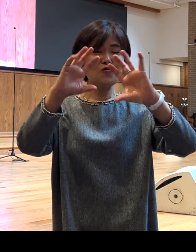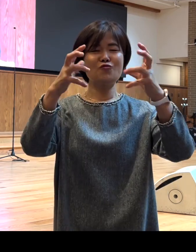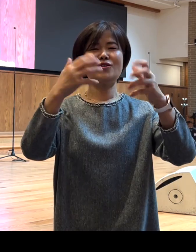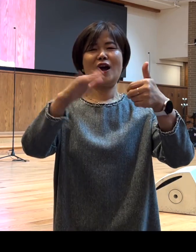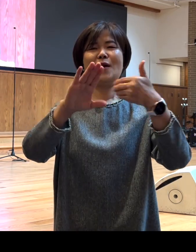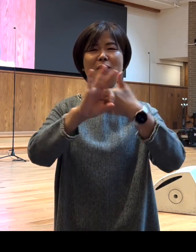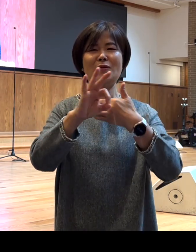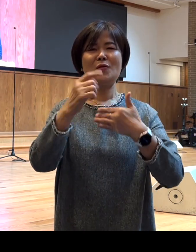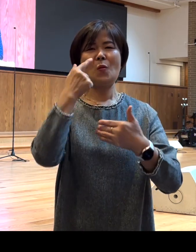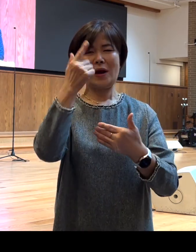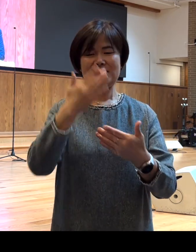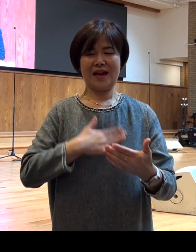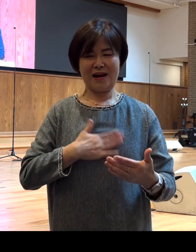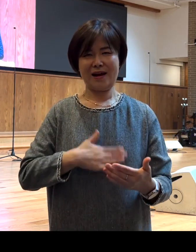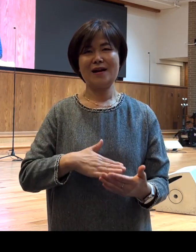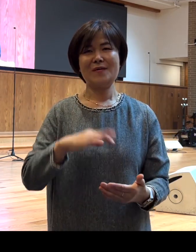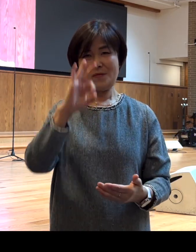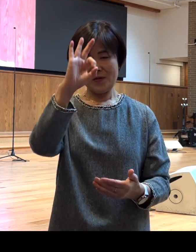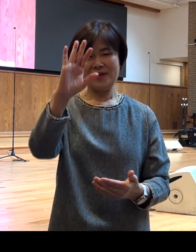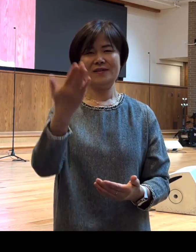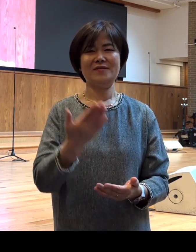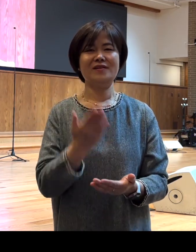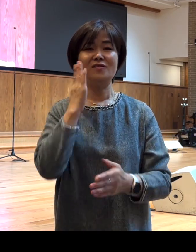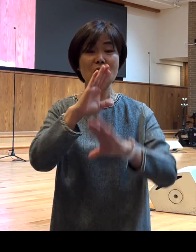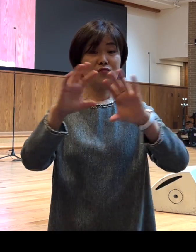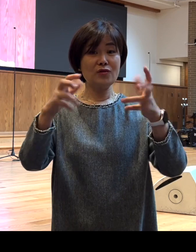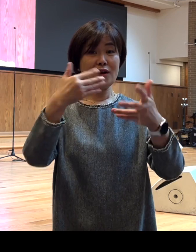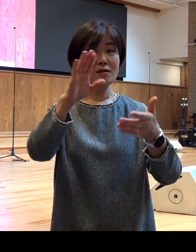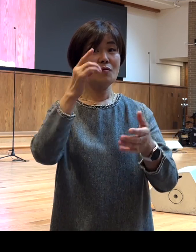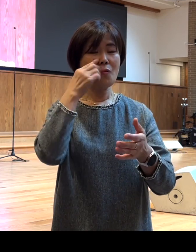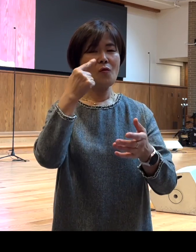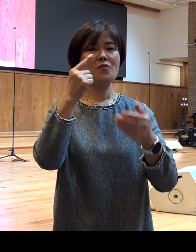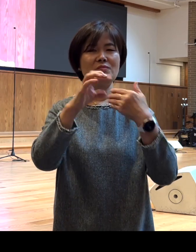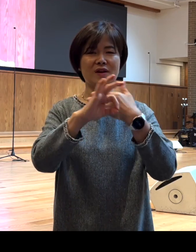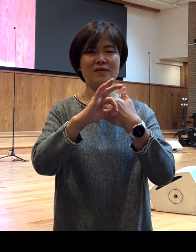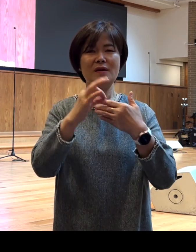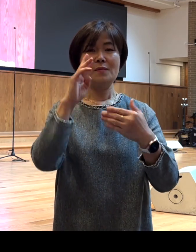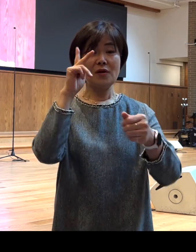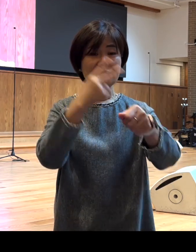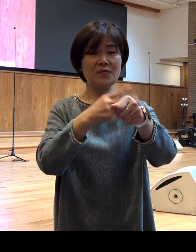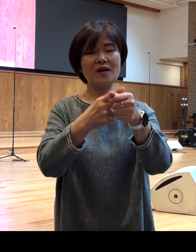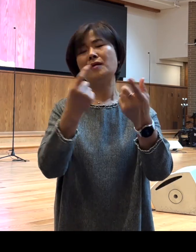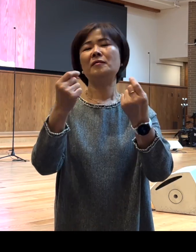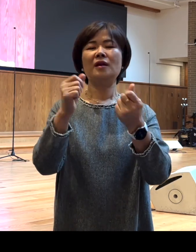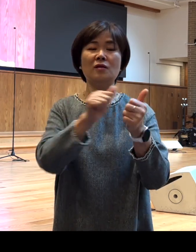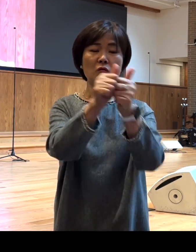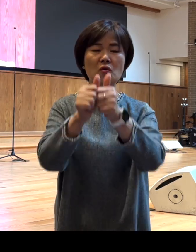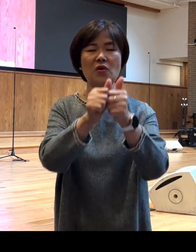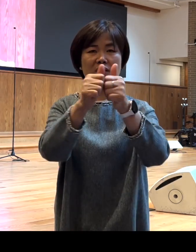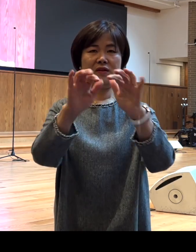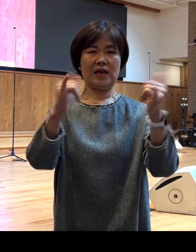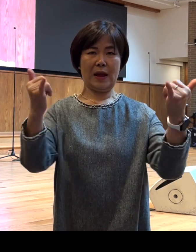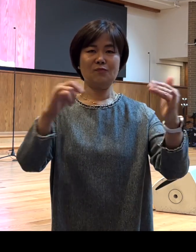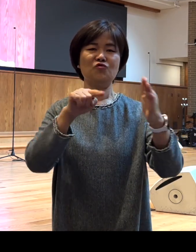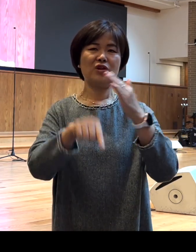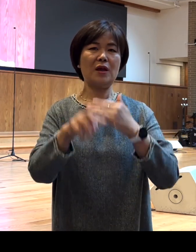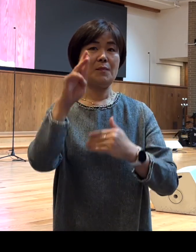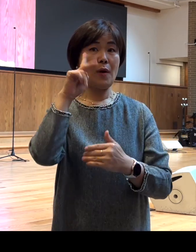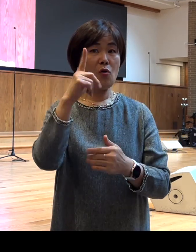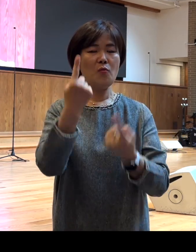수 있겠지만 천국에 가보면 바울과 함께 동역했던 사람들 중에 바울보다 더